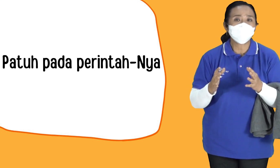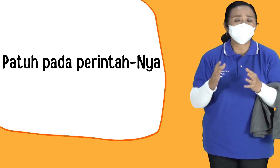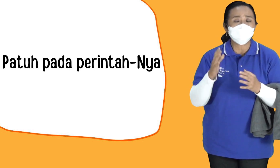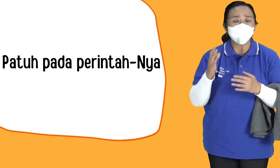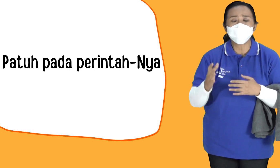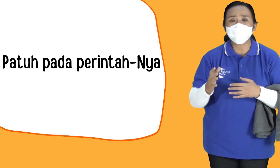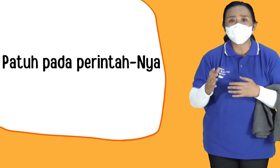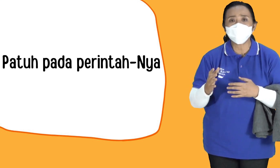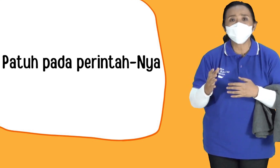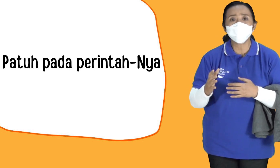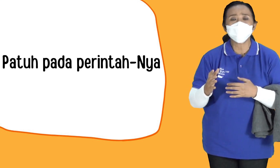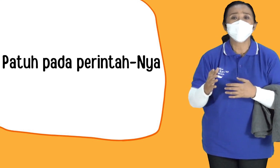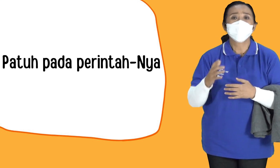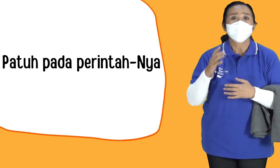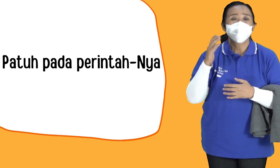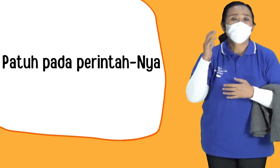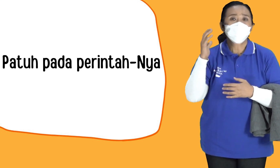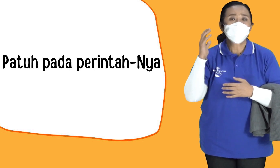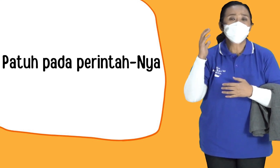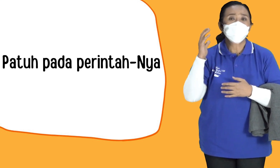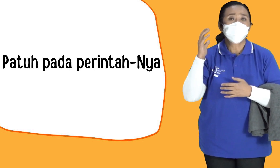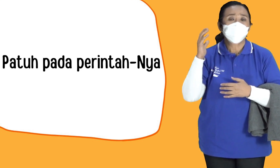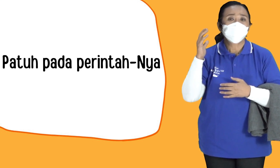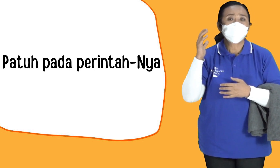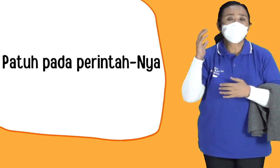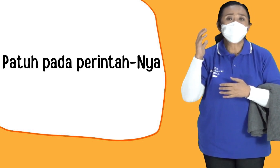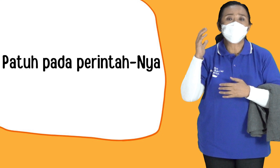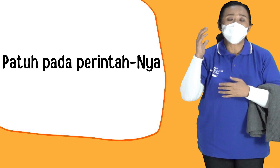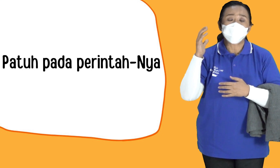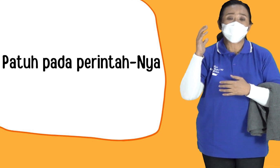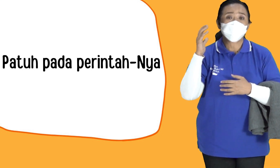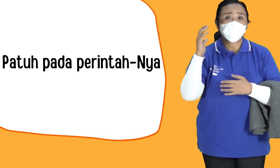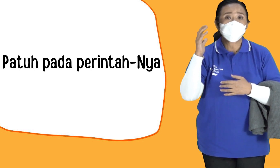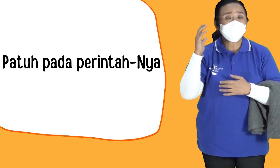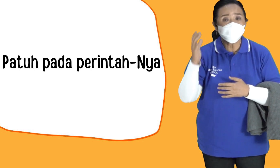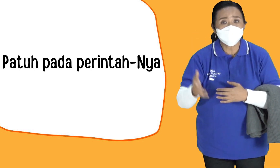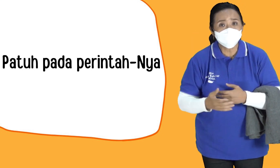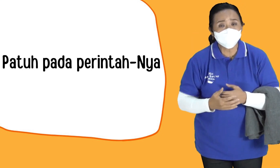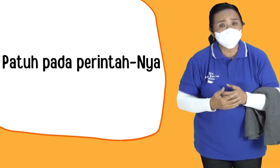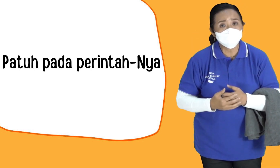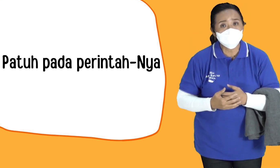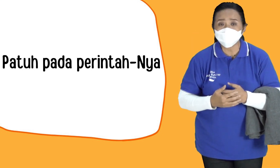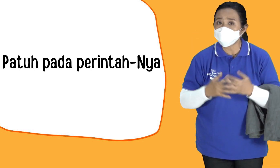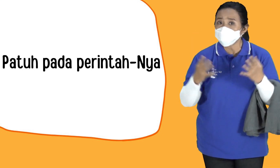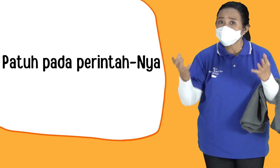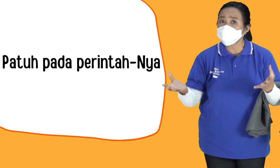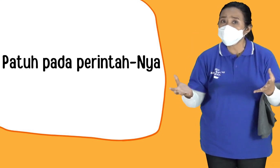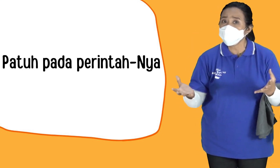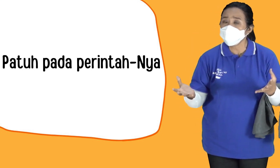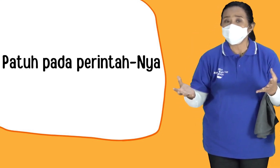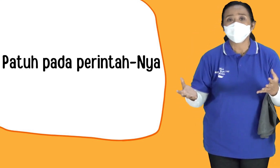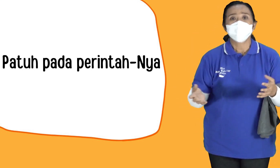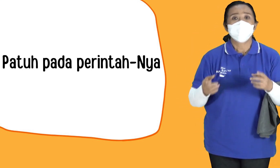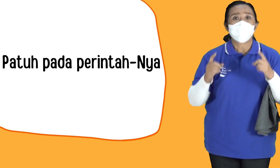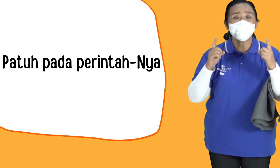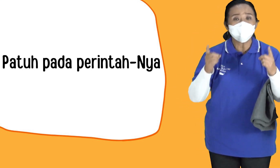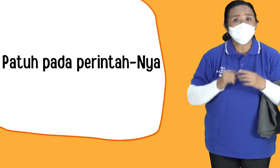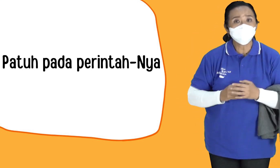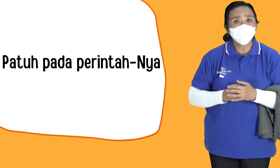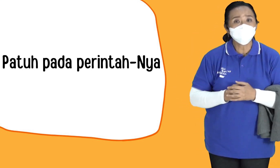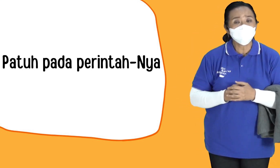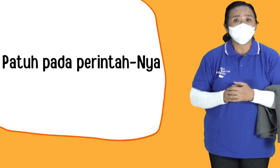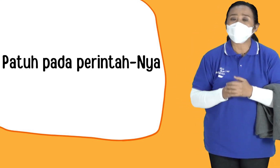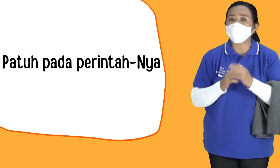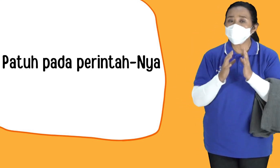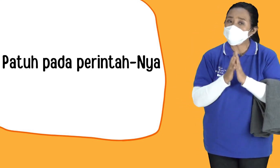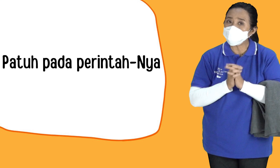kita Dengan dalam Firmannya Untuk Kita Mengasihi Sesama Kita harus Mengasihi Harus